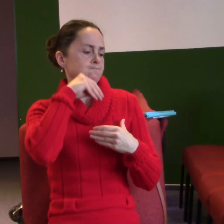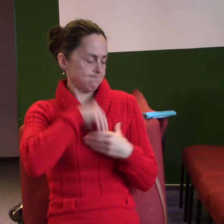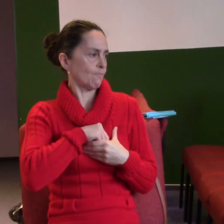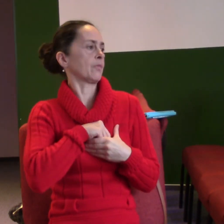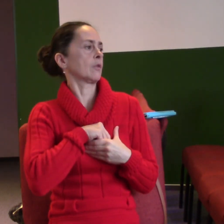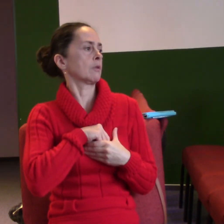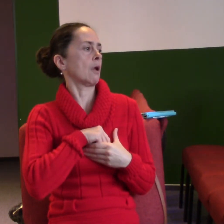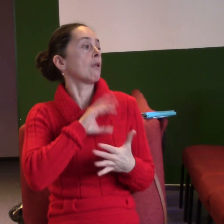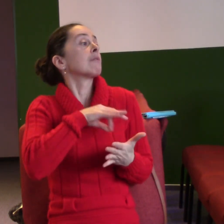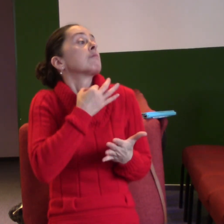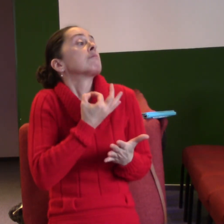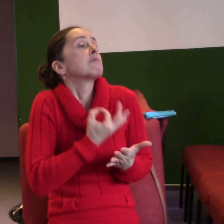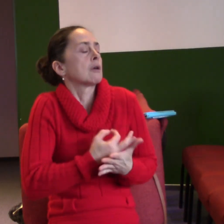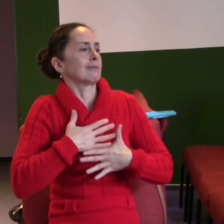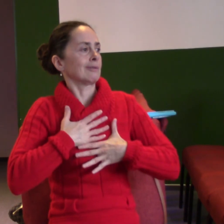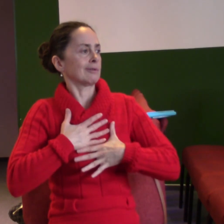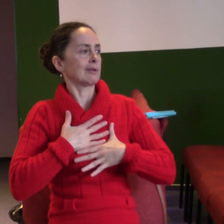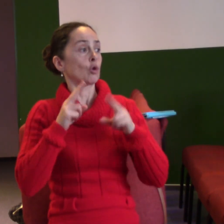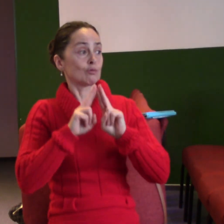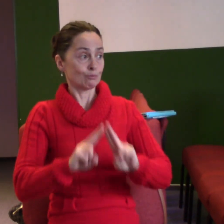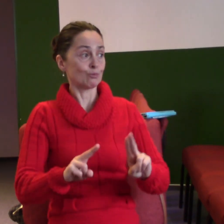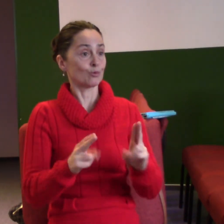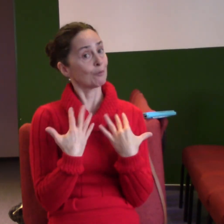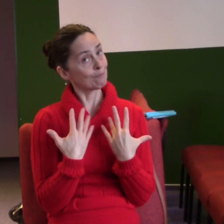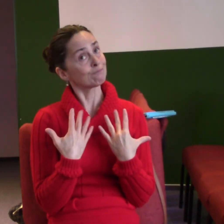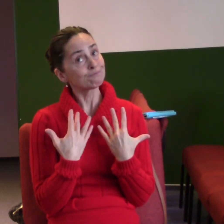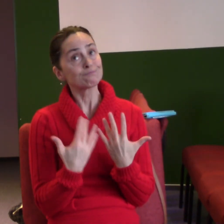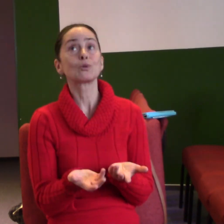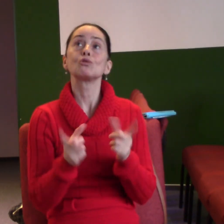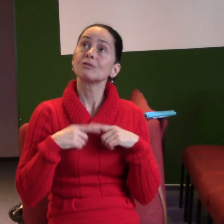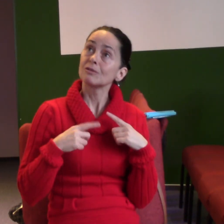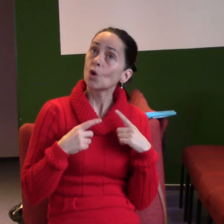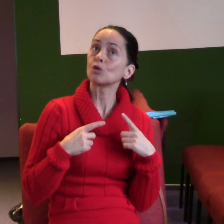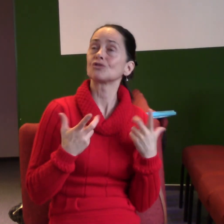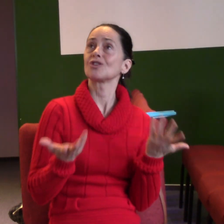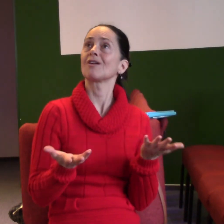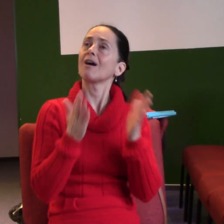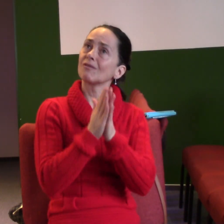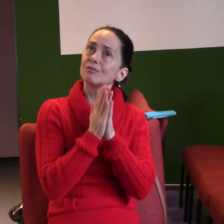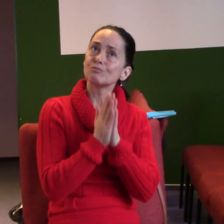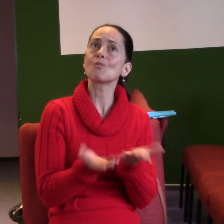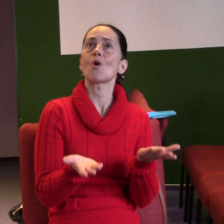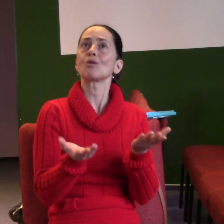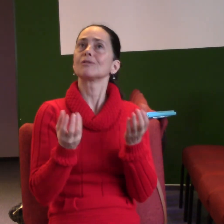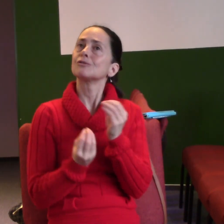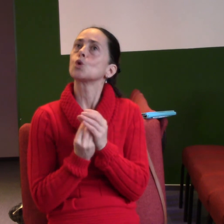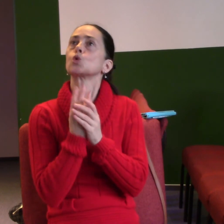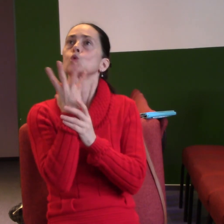můžeme počítat. Je to něco, co můžeme očekávat, za co se můžeme modlit, v čem se můžeme rozhojňovat. Můžete s Duchem Božím o tom